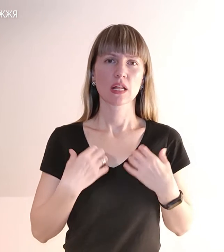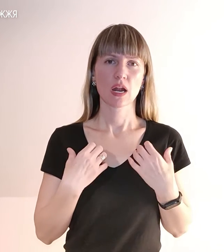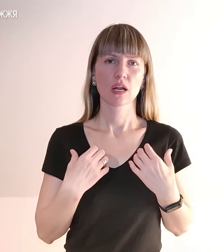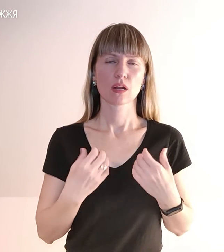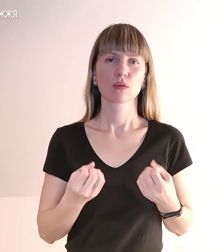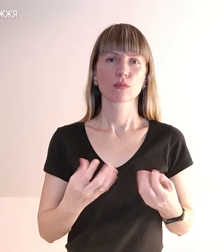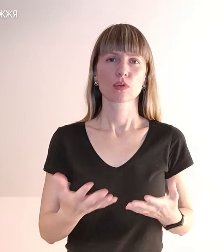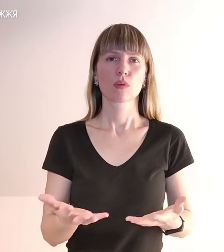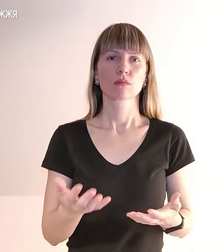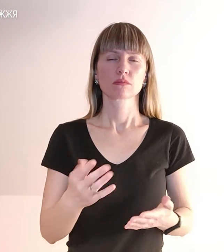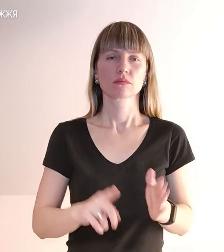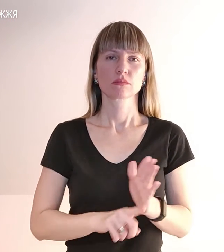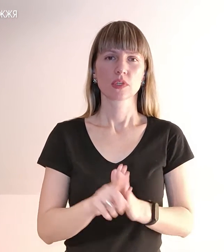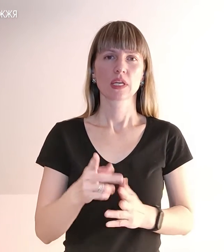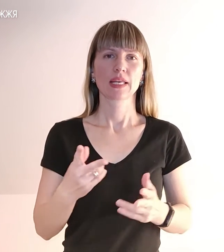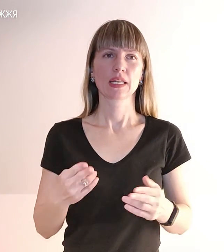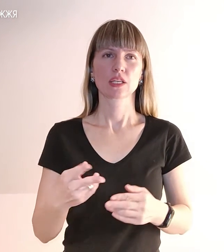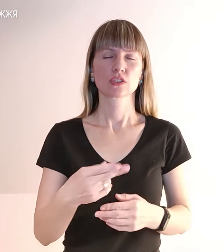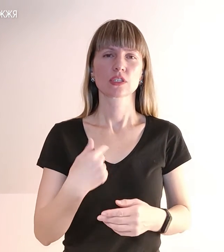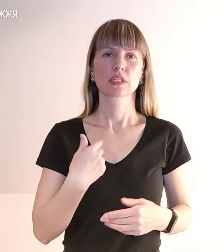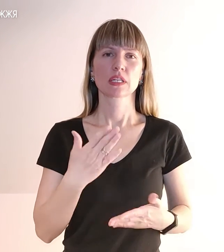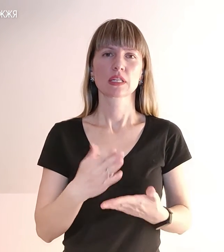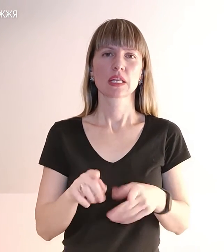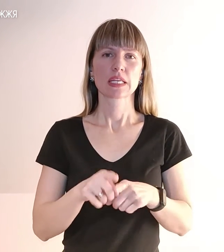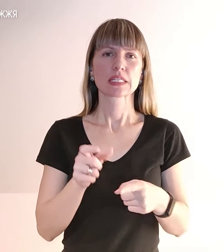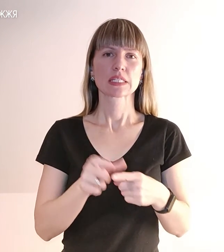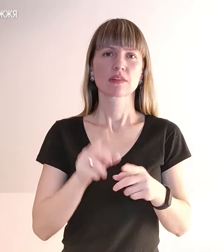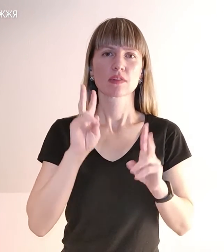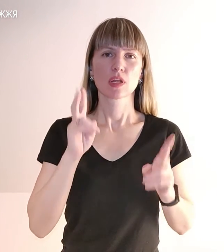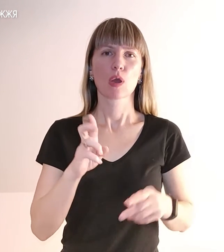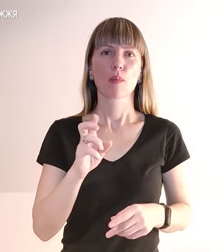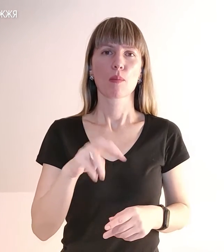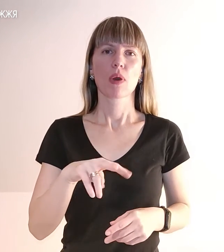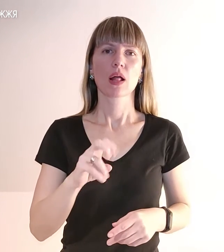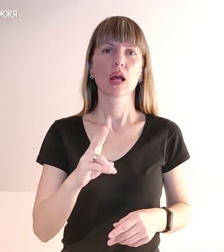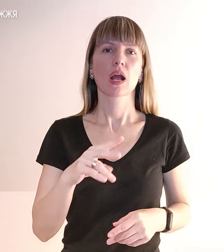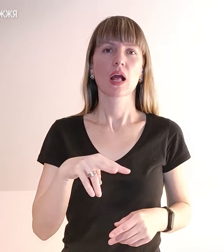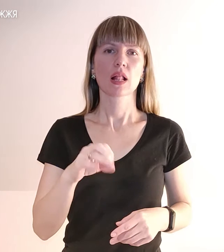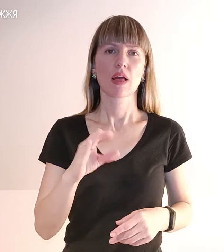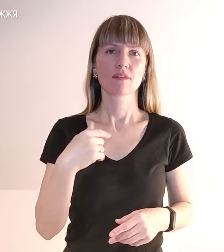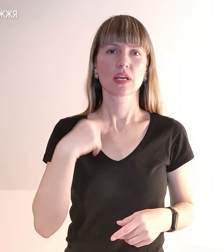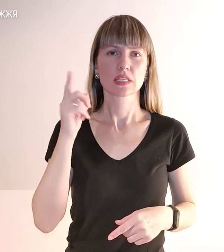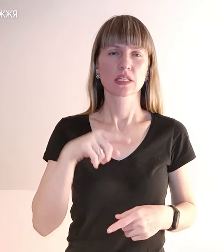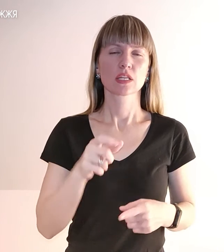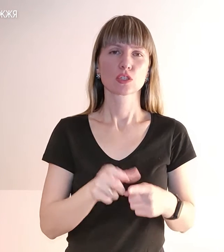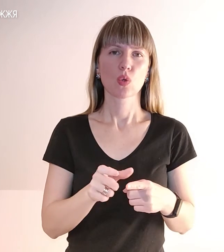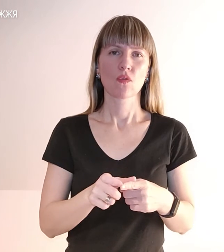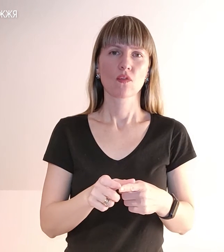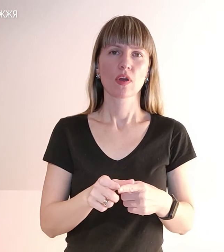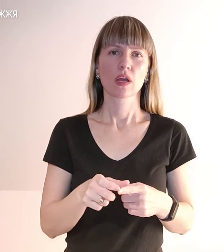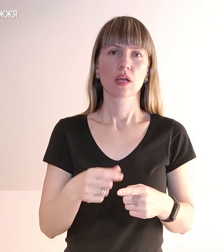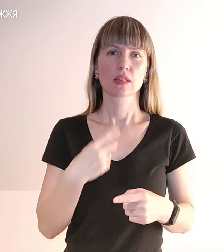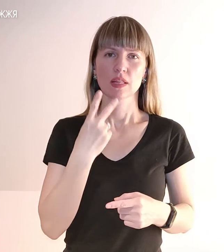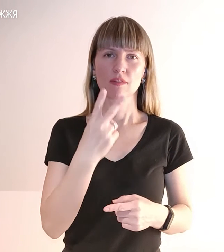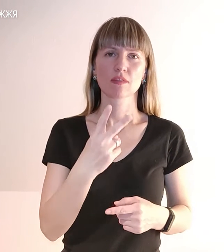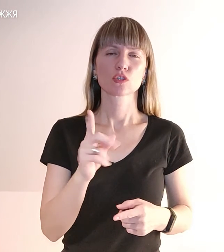ну, виріш, ріжеш ти. Я навіть такі слів не знала. Ну, балаклаву я знала, що таке є слово. Я на вигляд бачила, що вона.